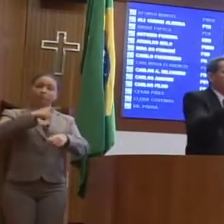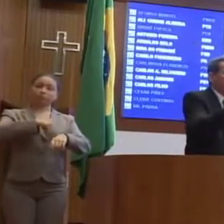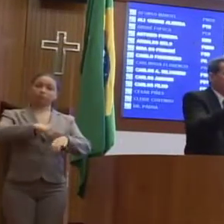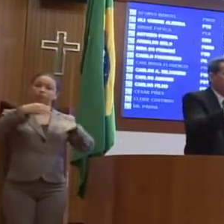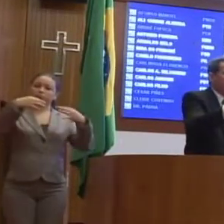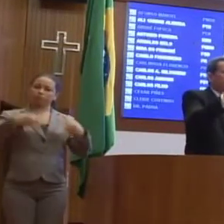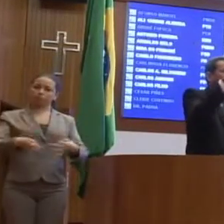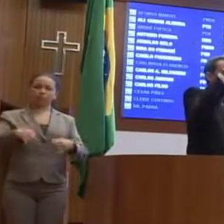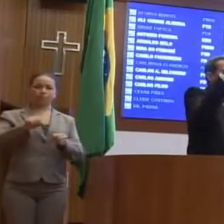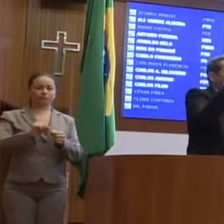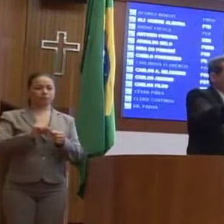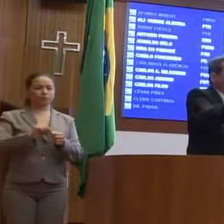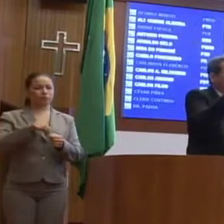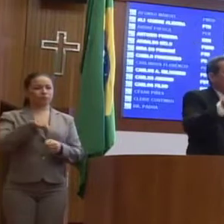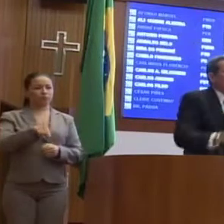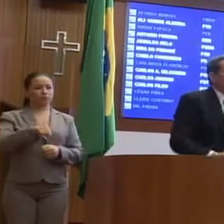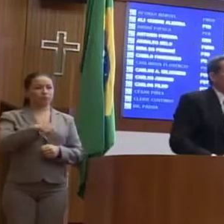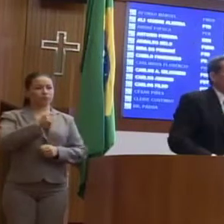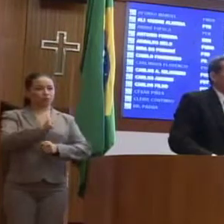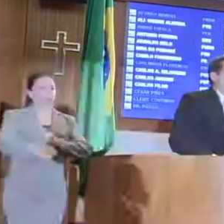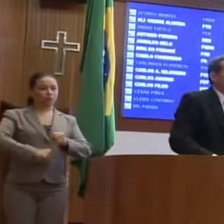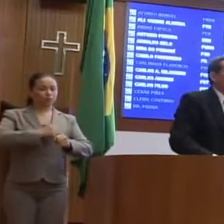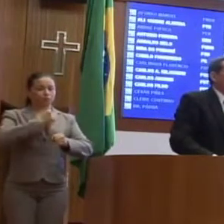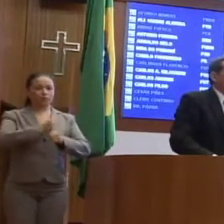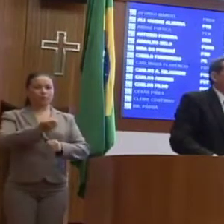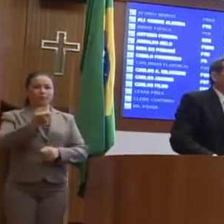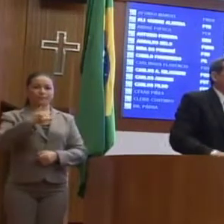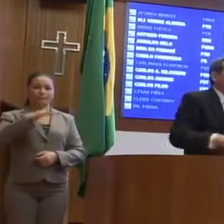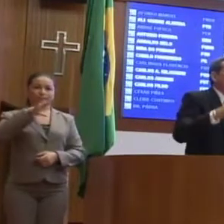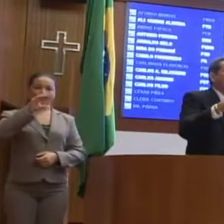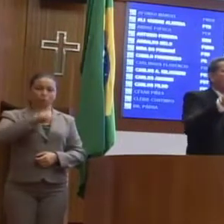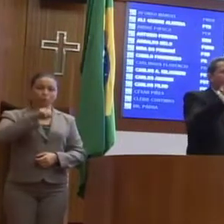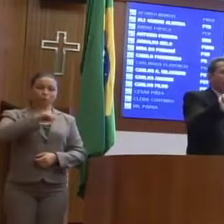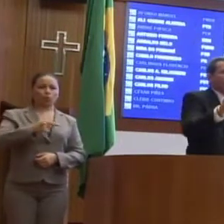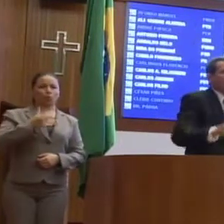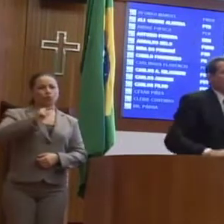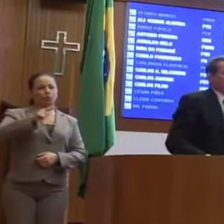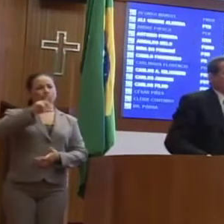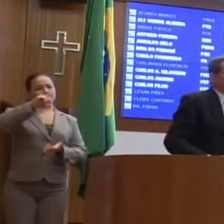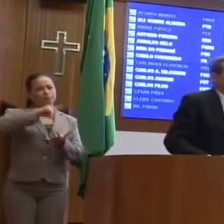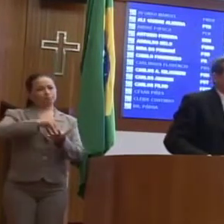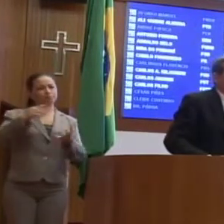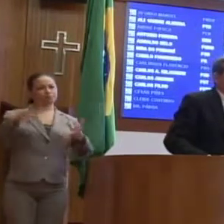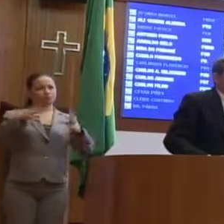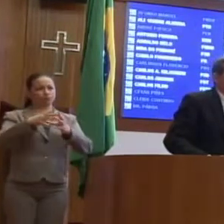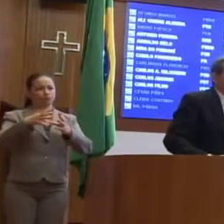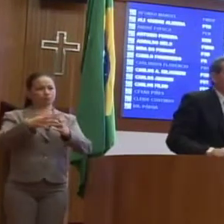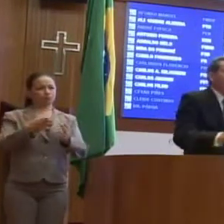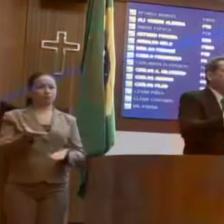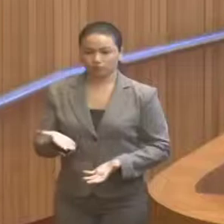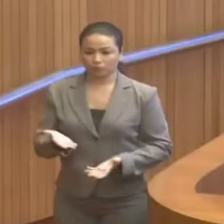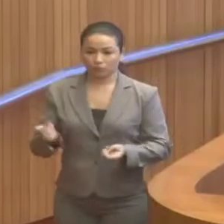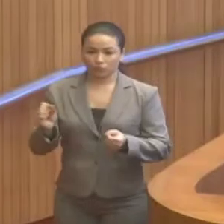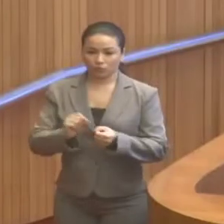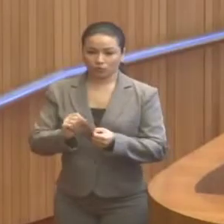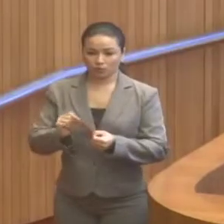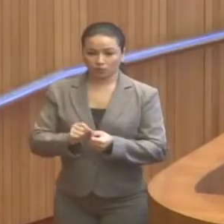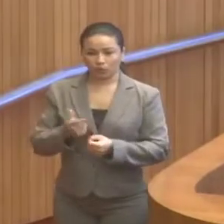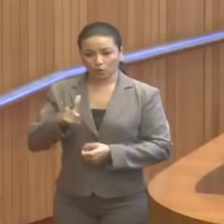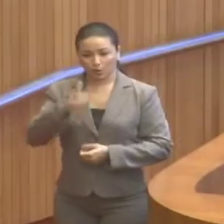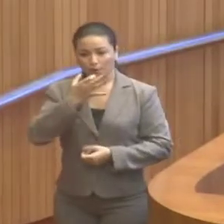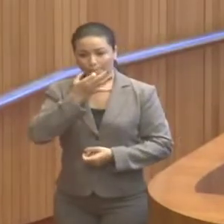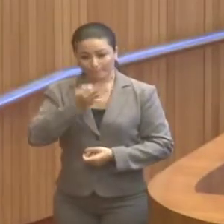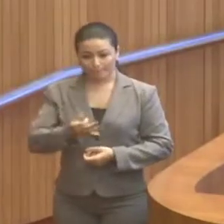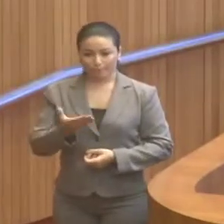nós vamos poder ter, em março do ano que vem, realmente uma outra realidade para essa categoria. E fazendo mais uma